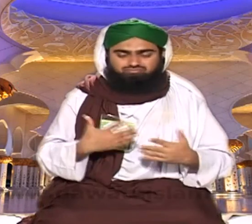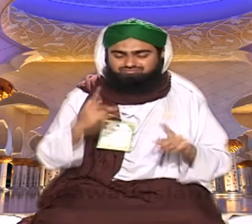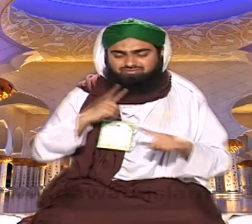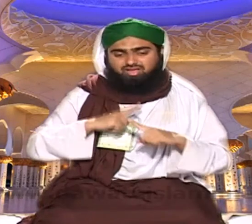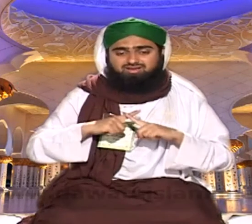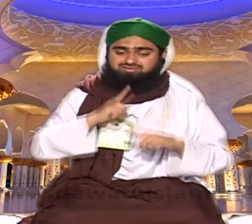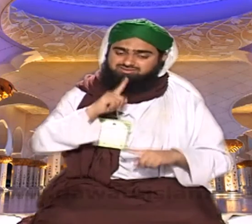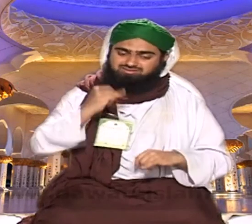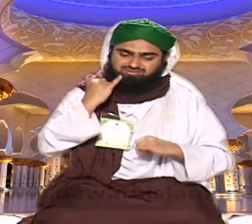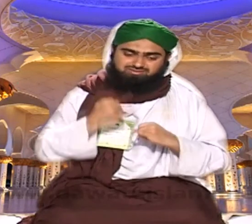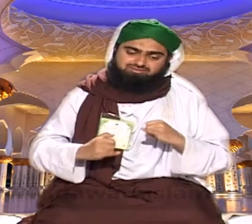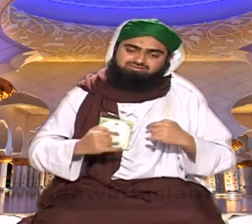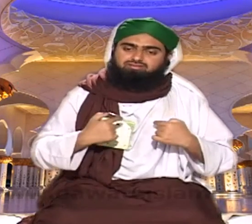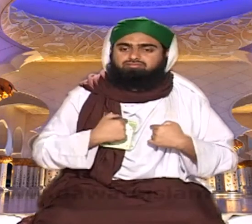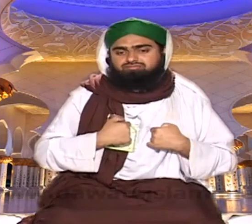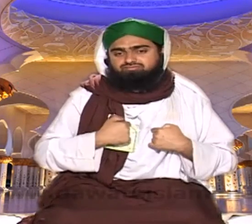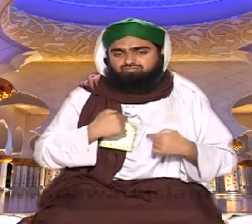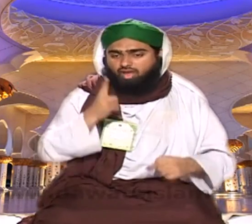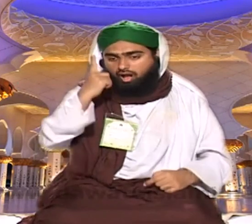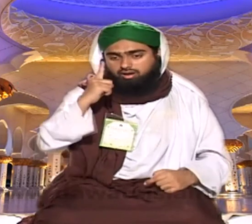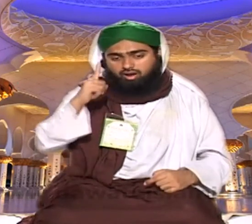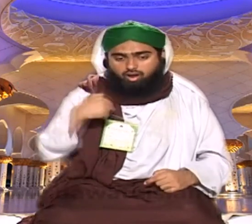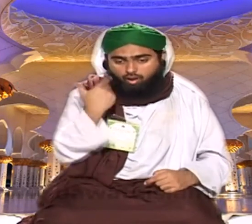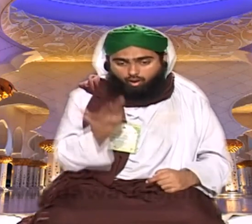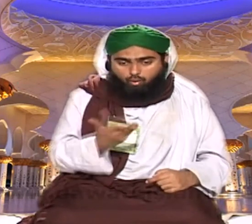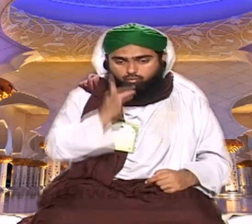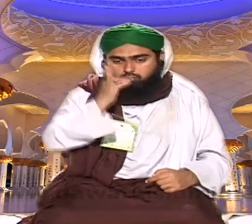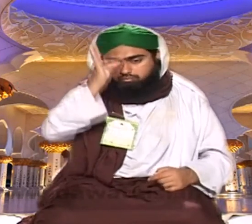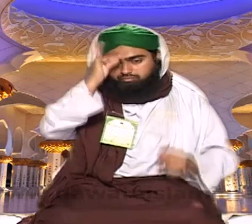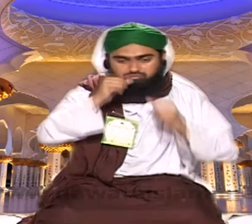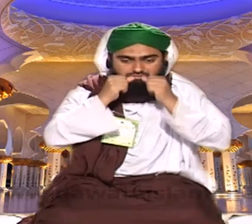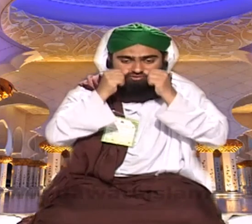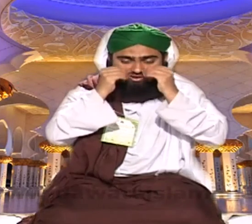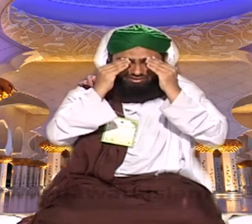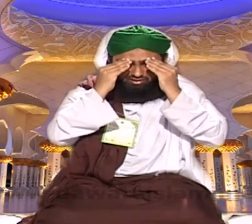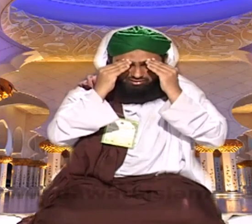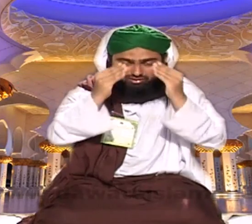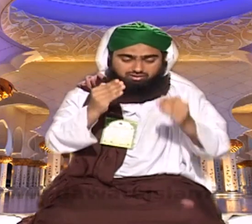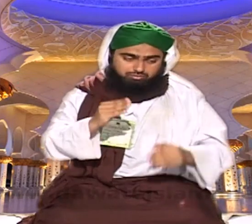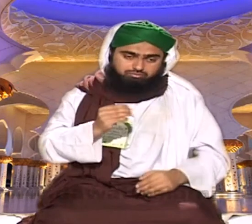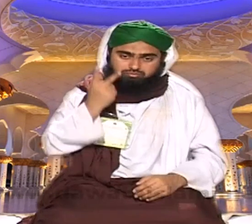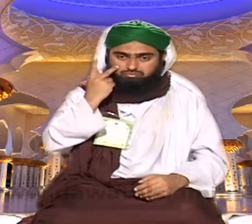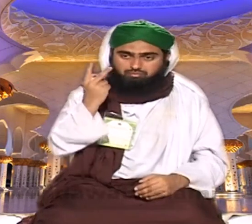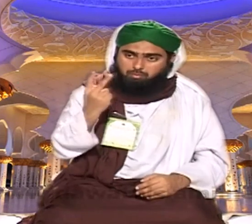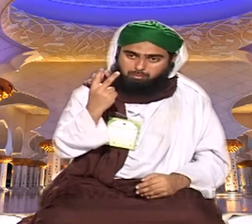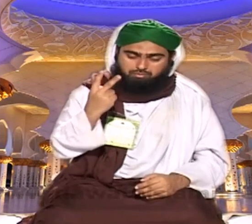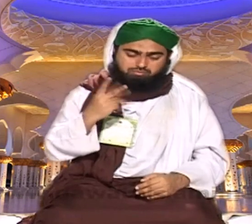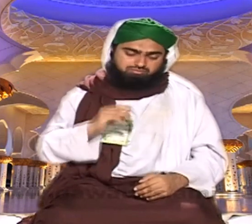اللہ رسول کی نظر میں عز و جل وصلا اللہ تعالی علیہ وسلم ہم اچھے بلنے کی کوشش کریں باقی دنیا کی نظر میں اگر